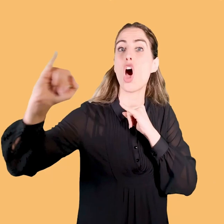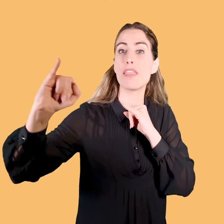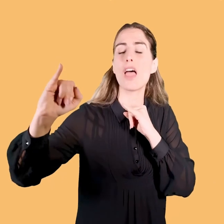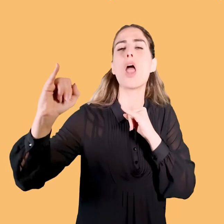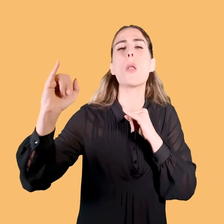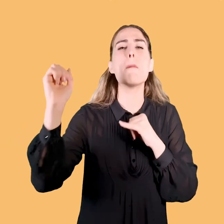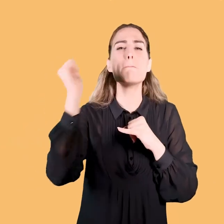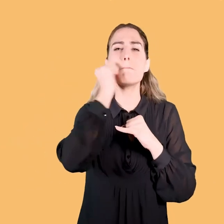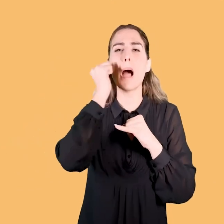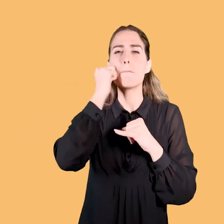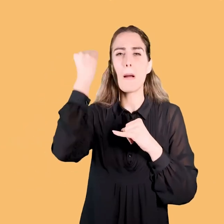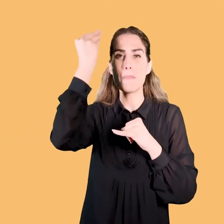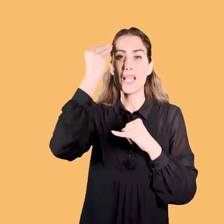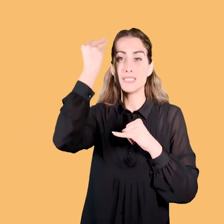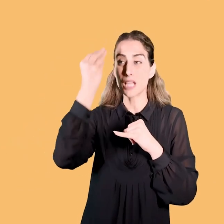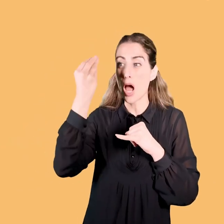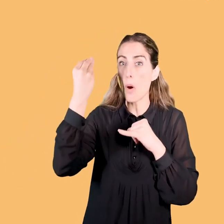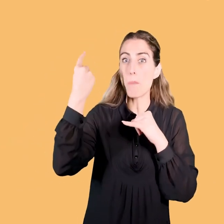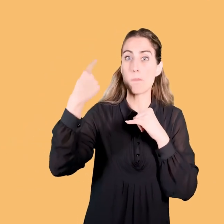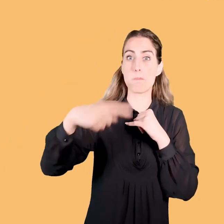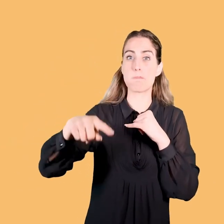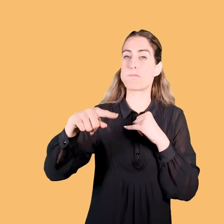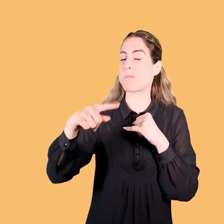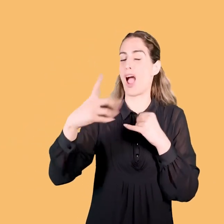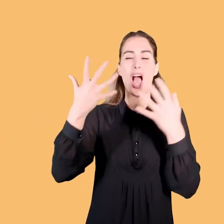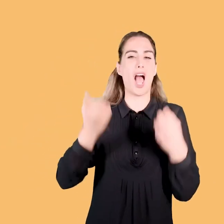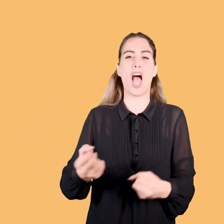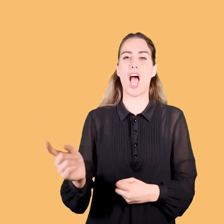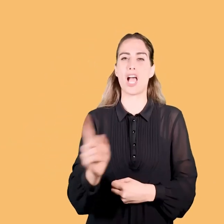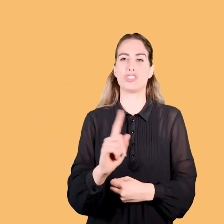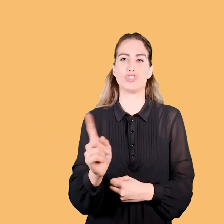casa per la madre è insopportabile, inconcepibile.